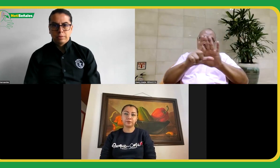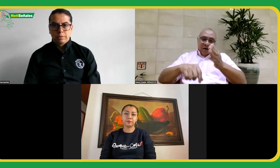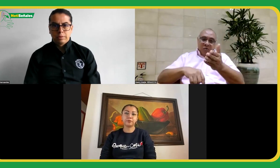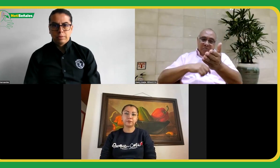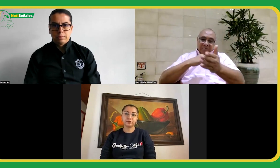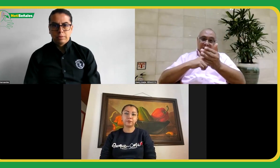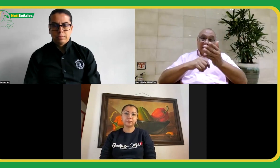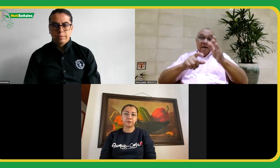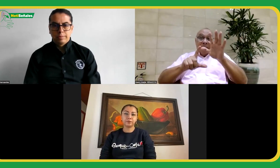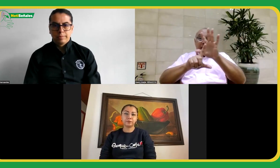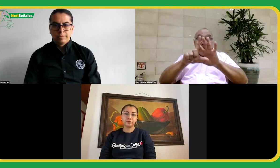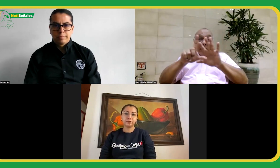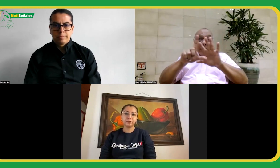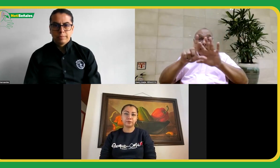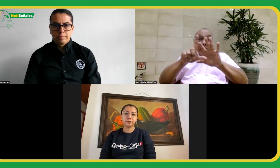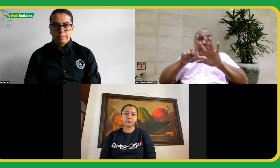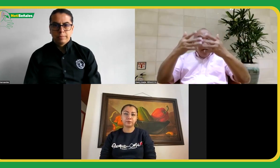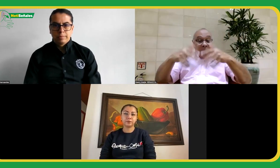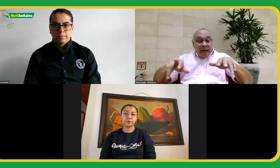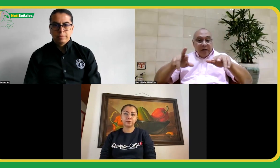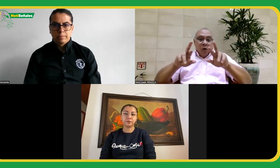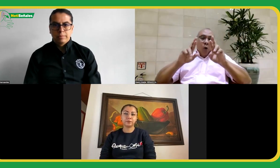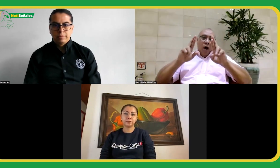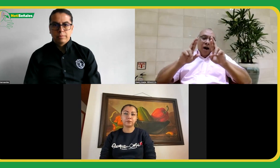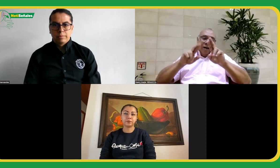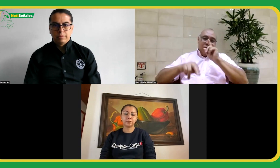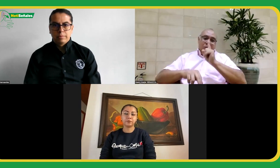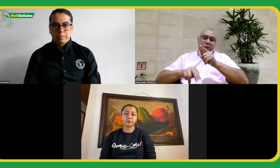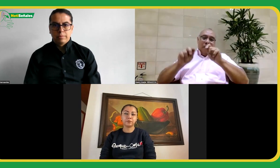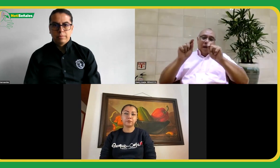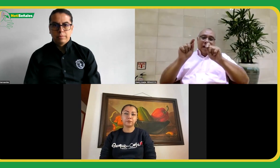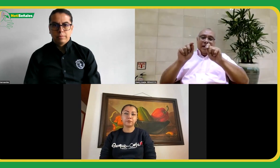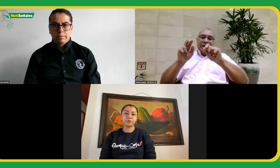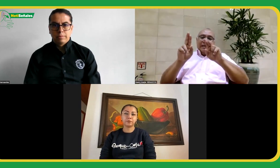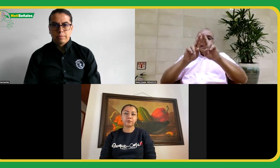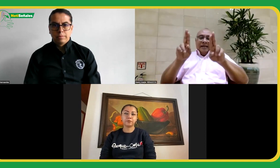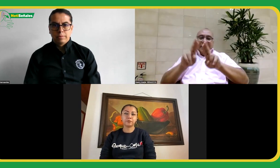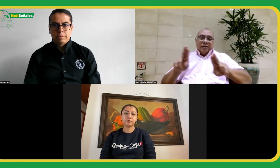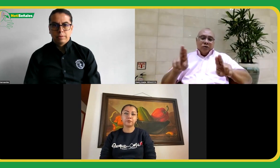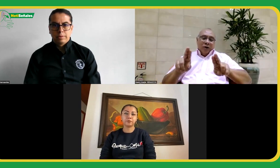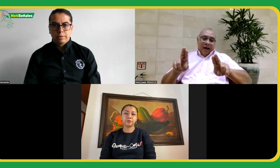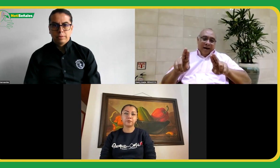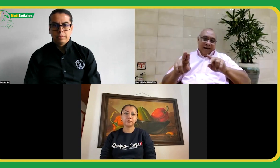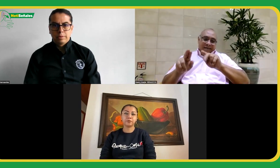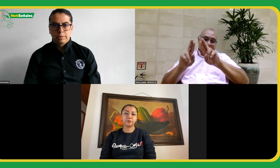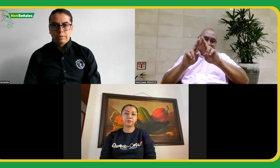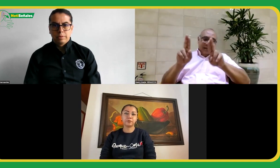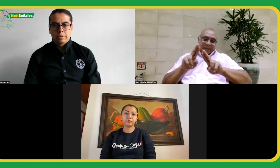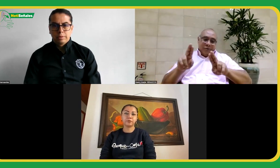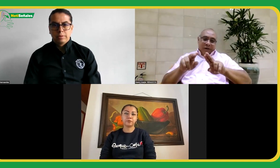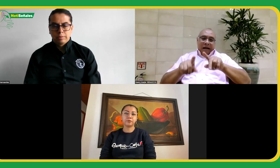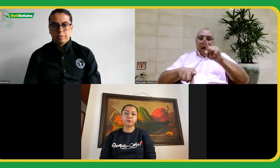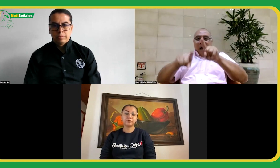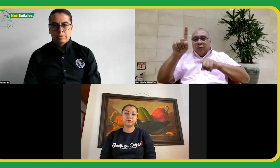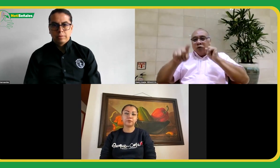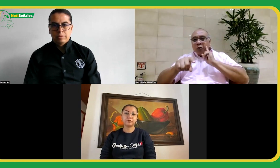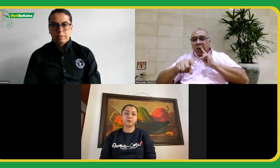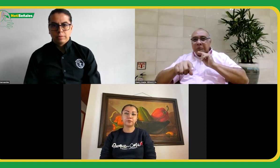hizo claridades frente a esta elección. Una vez terminemos este video, como está en el sistema de señas